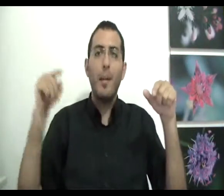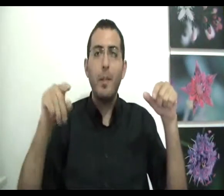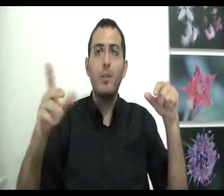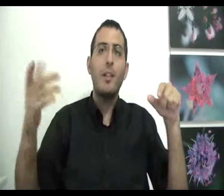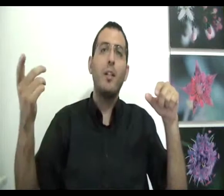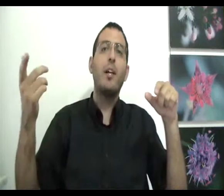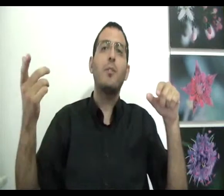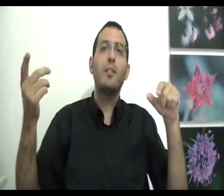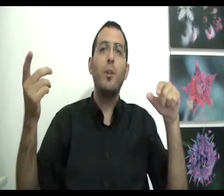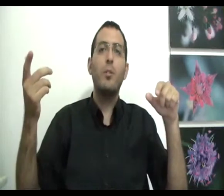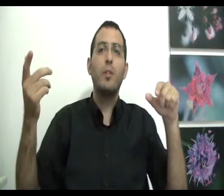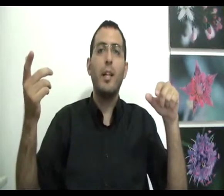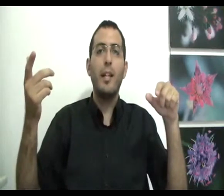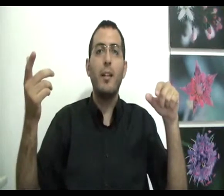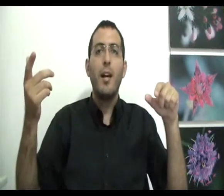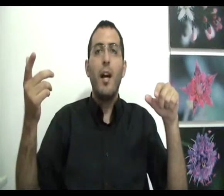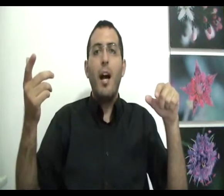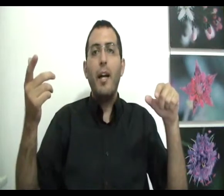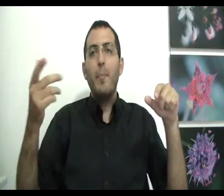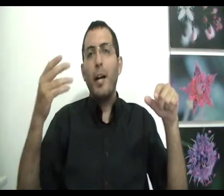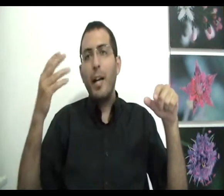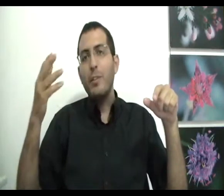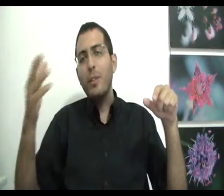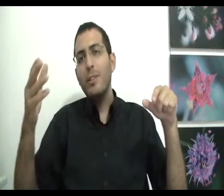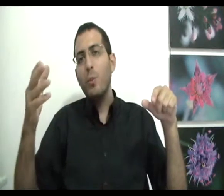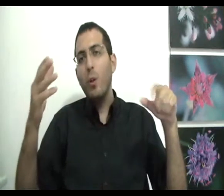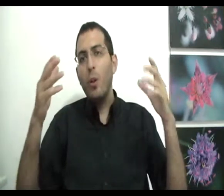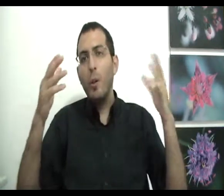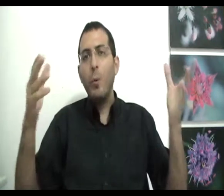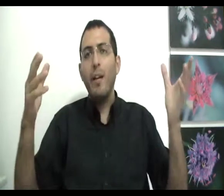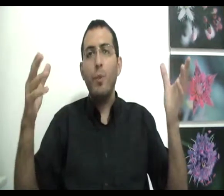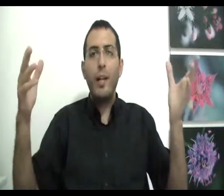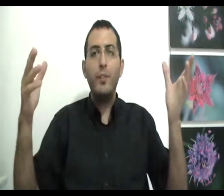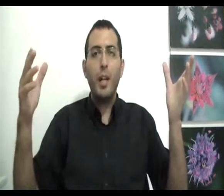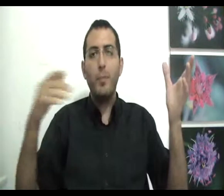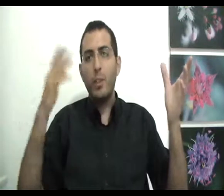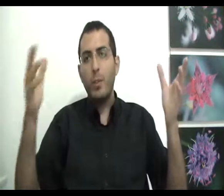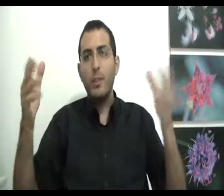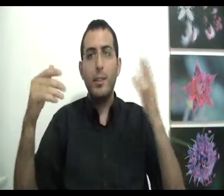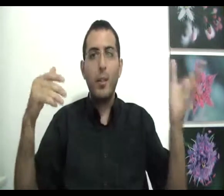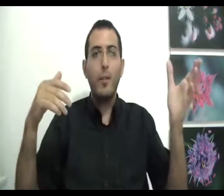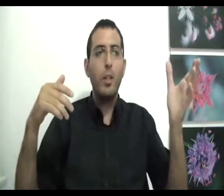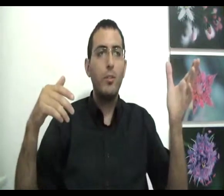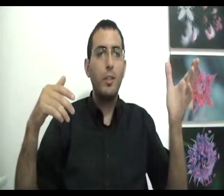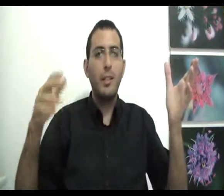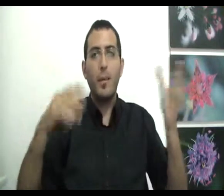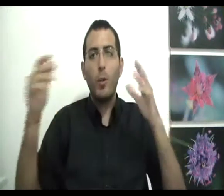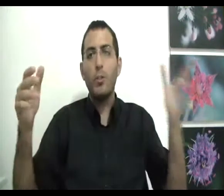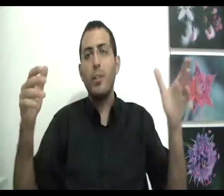למה אני רוצה דווקא את הרצון הזה ולא רצון אחרת הרי הרצון הזה הוא לא מחויב, הוא רק אפשרי כמו שאני רוצה את זה אני יכול גם לא לרצות את זה, אני גם יכול לרצות